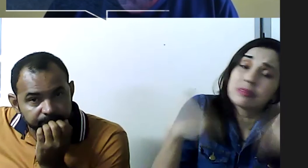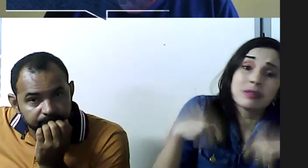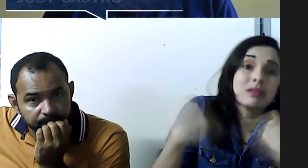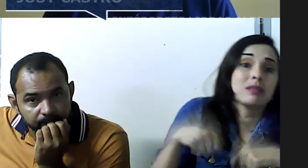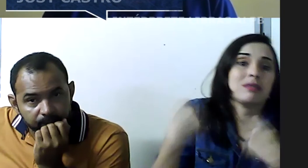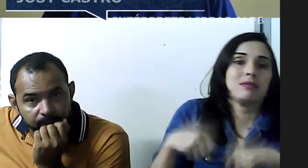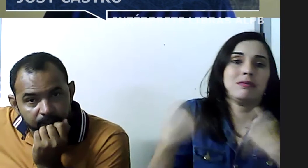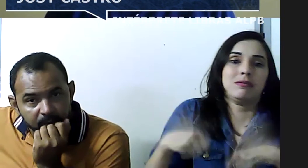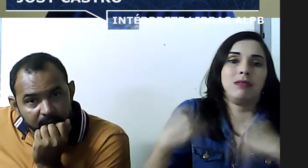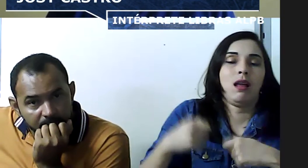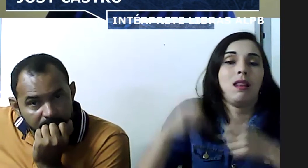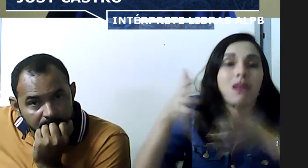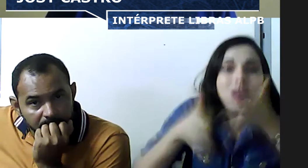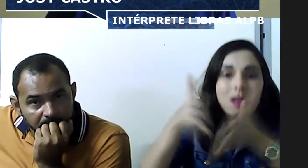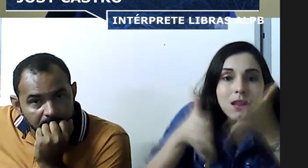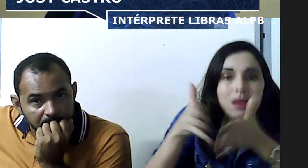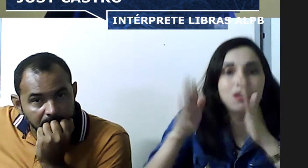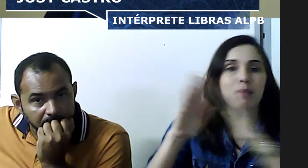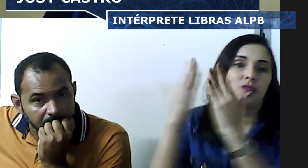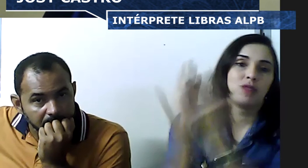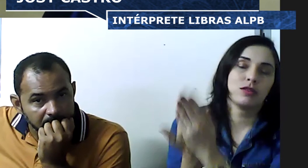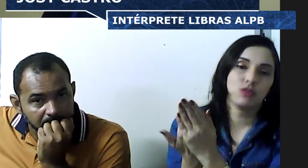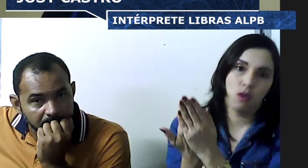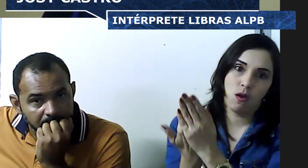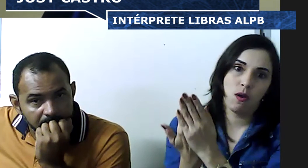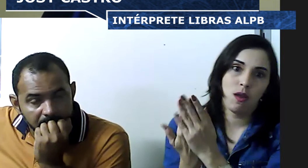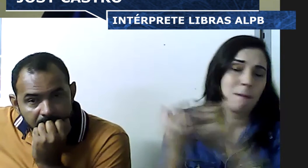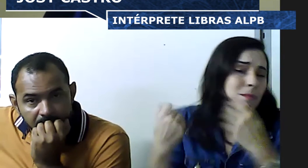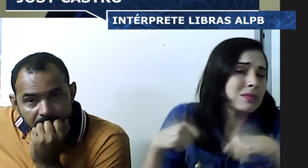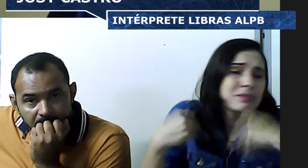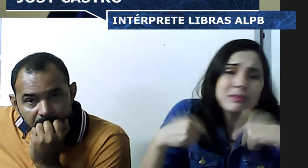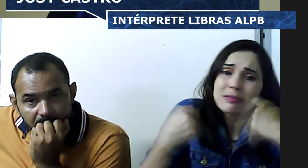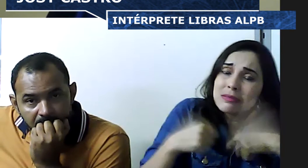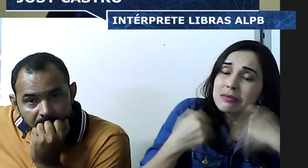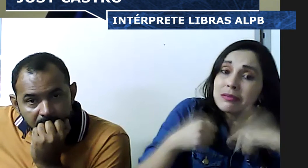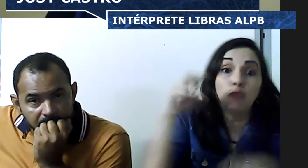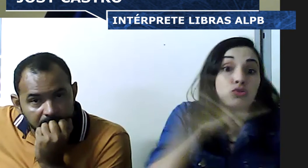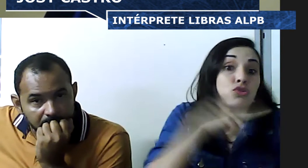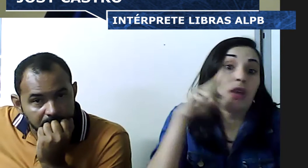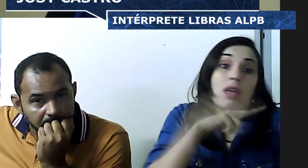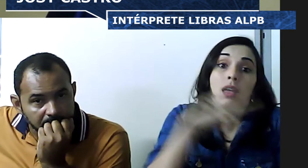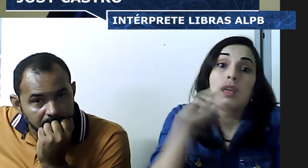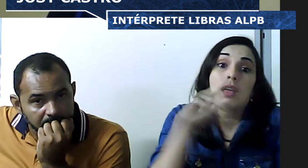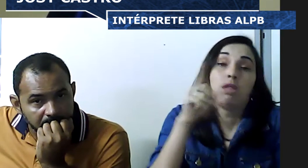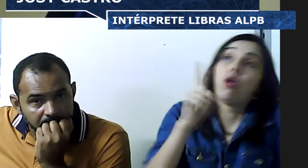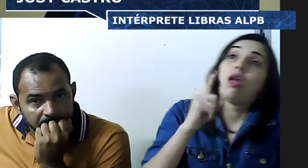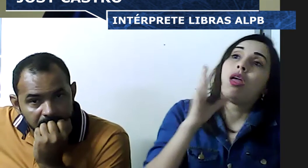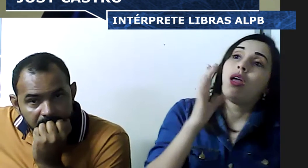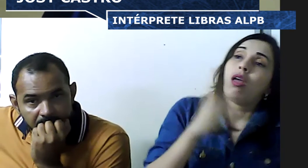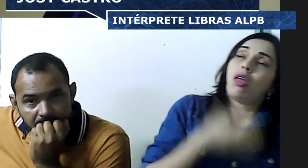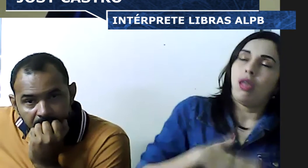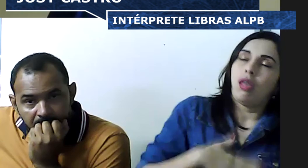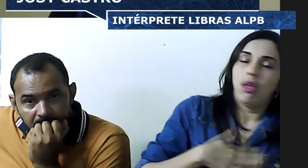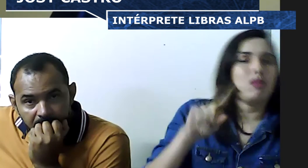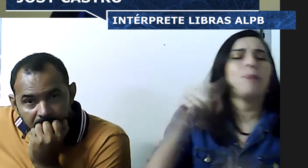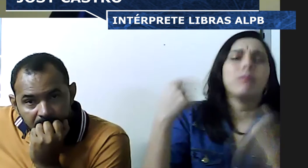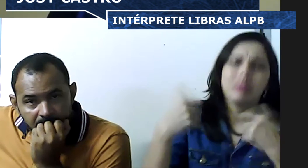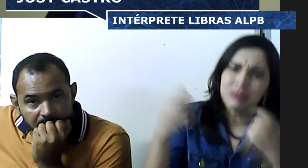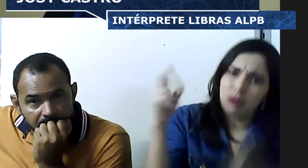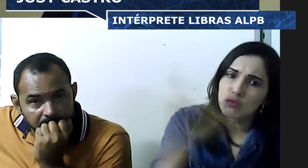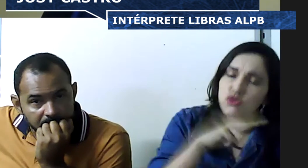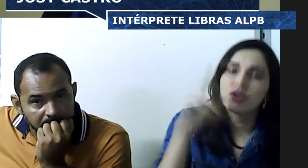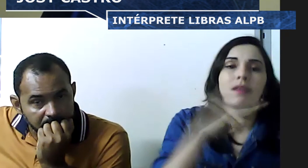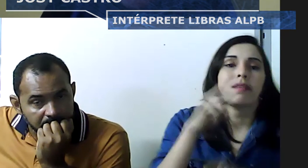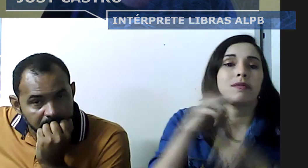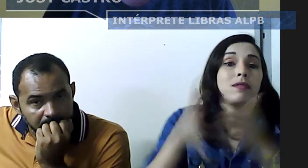realmente queríamos muito, nós queremos muito que as escolas tenham escola bilíngue urgente,